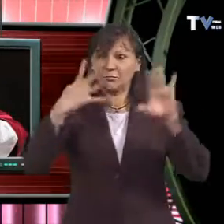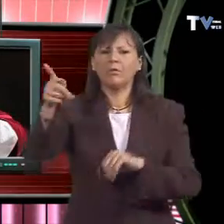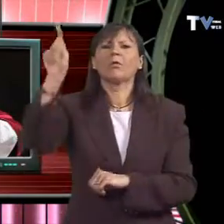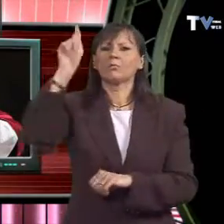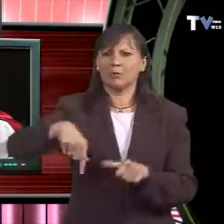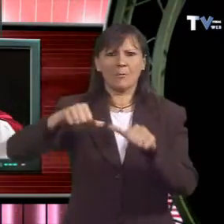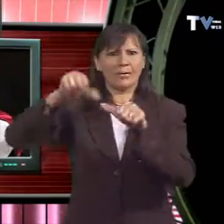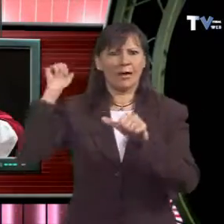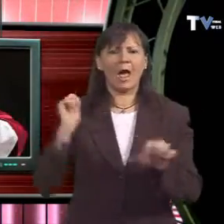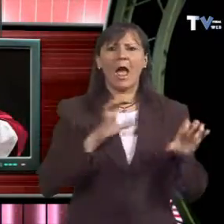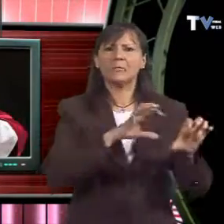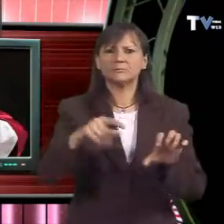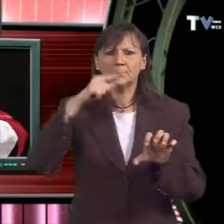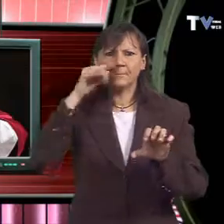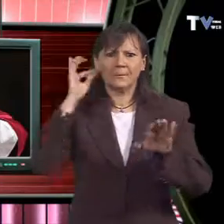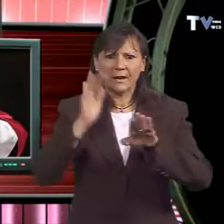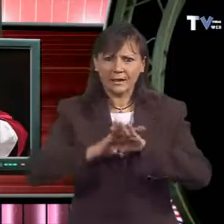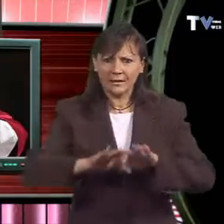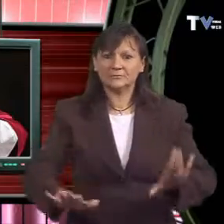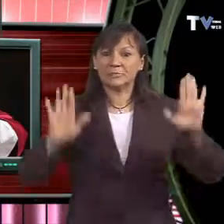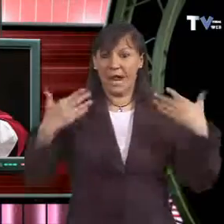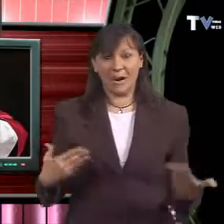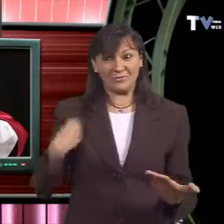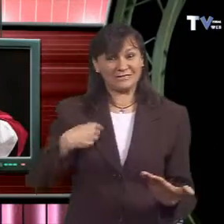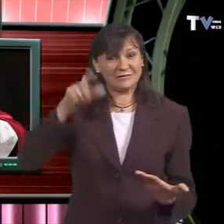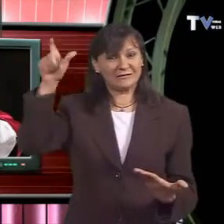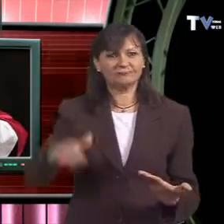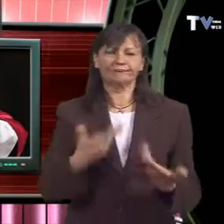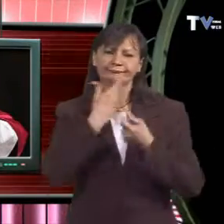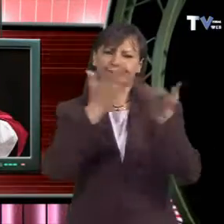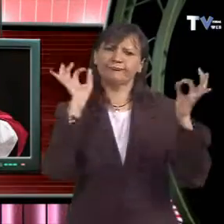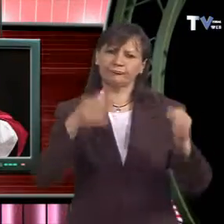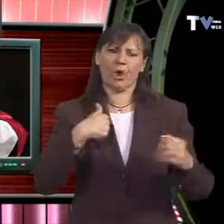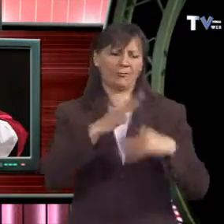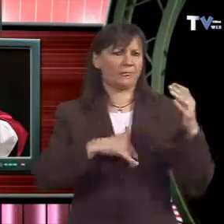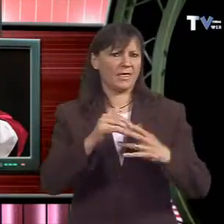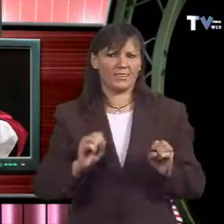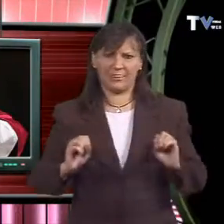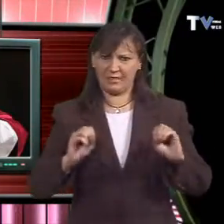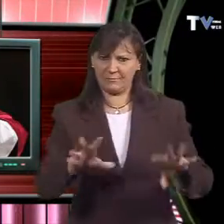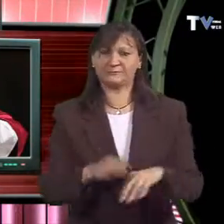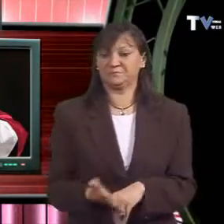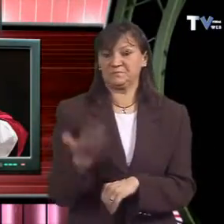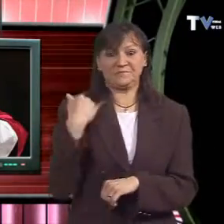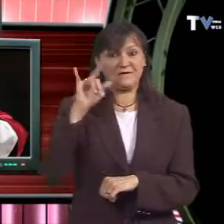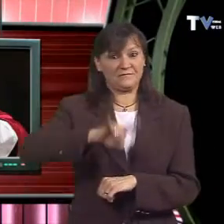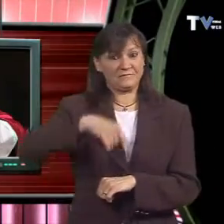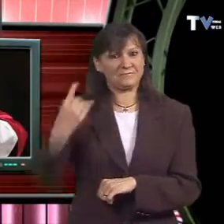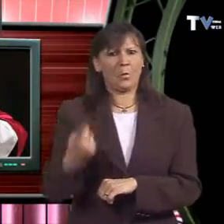per aquests fets, encara que el seu contingut va estar lluny de contentar les víctimes dels